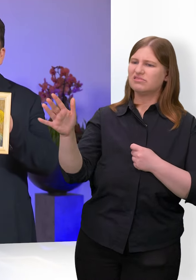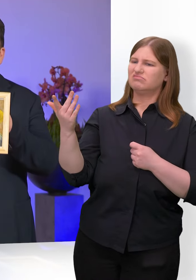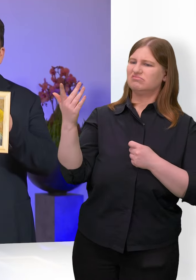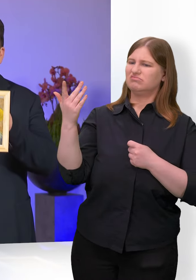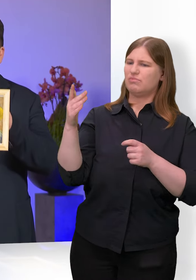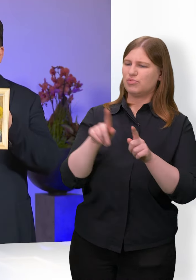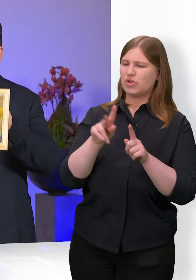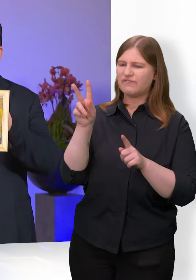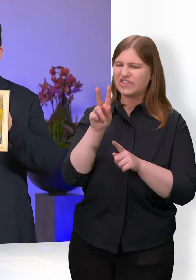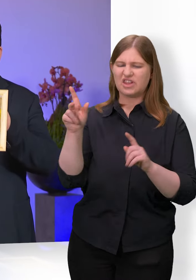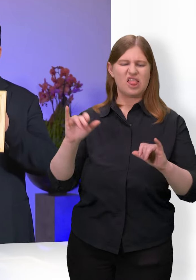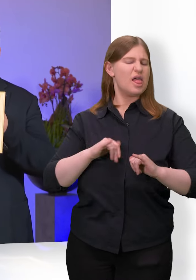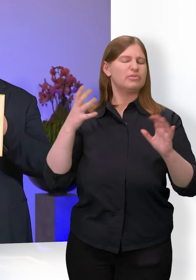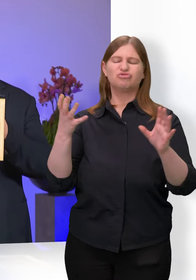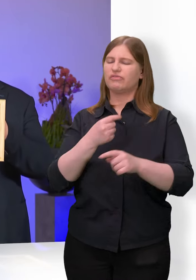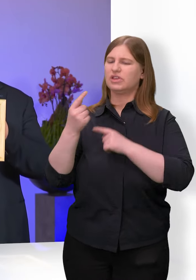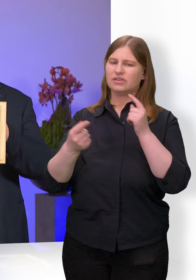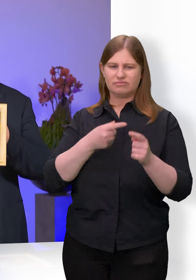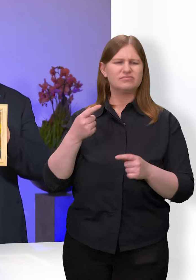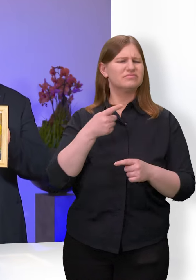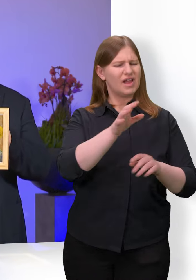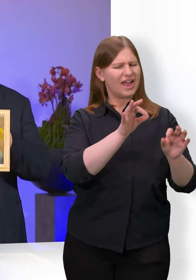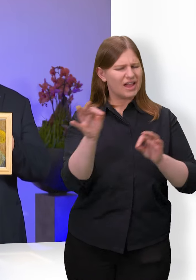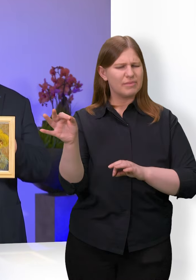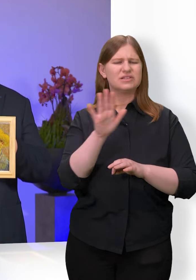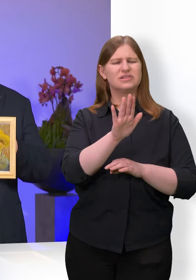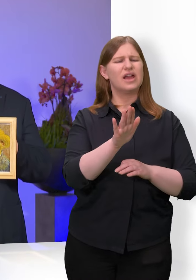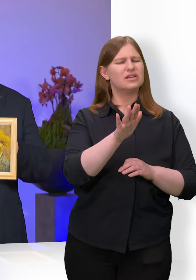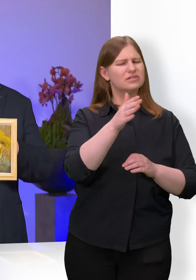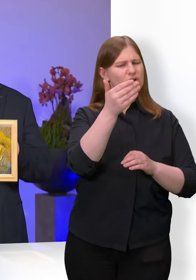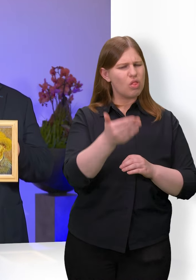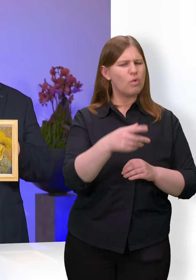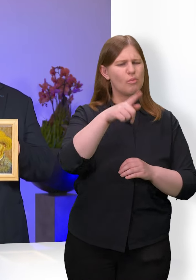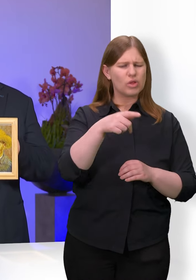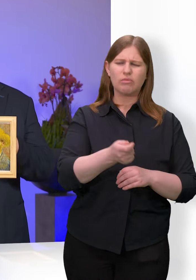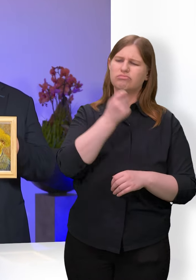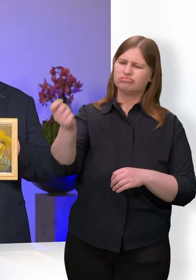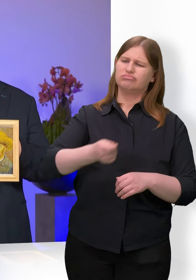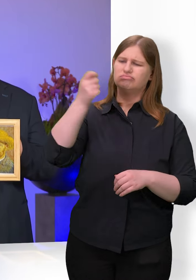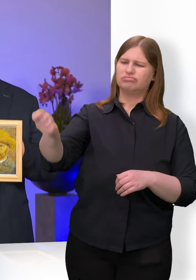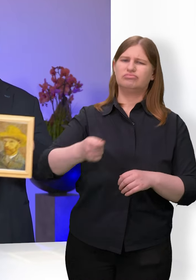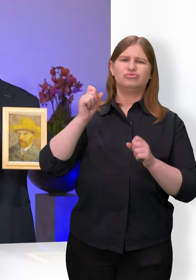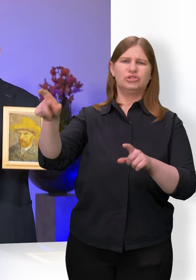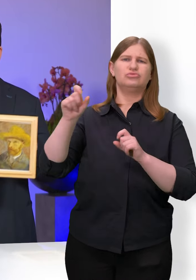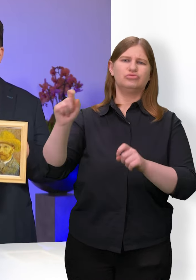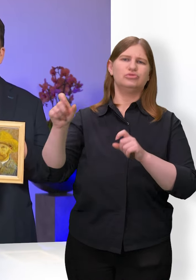regelmäßig einen Teil seines Monatslohns. Wohl wissend, dass er diesen